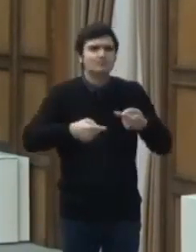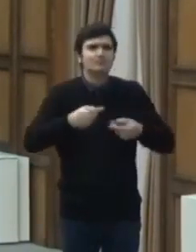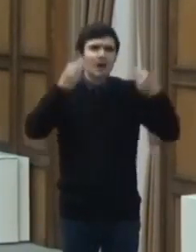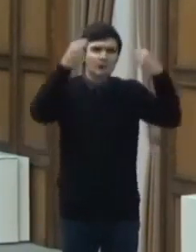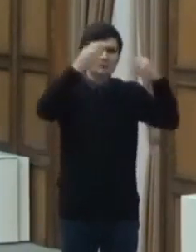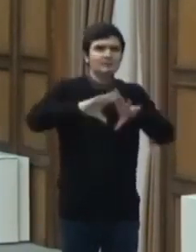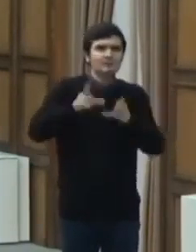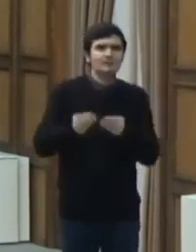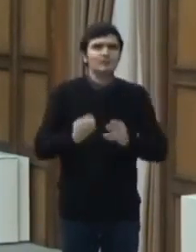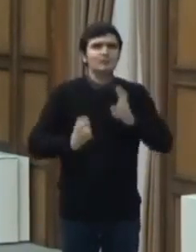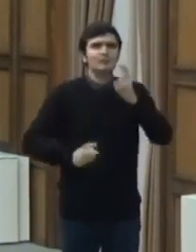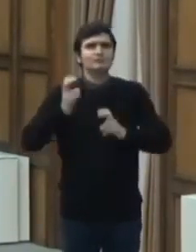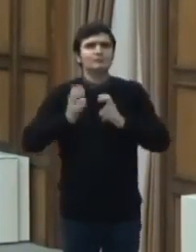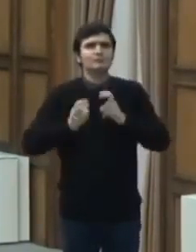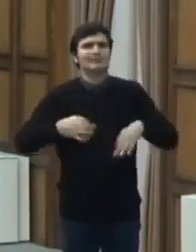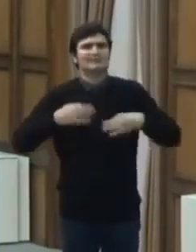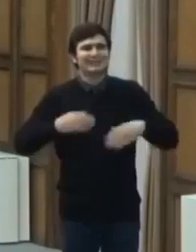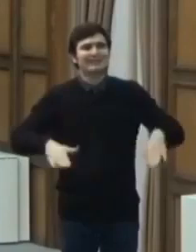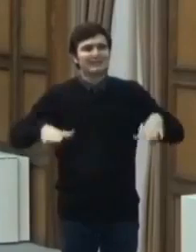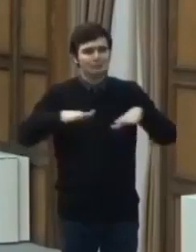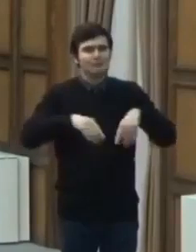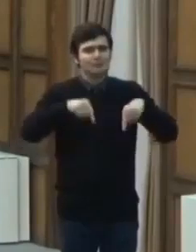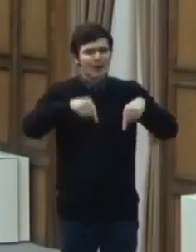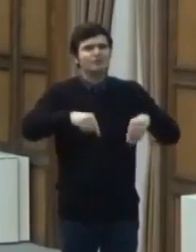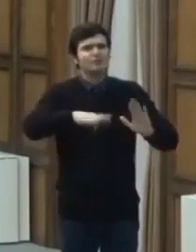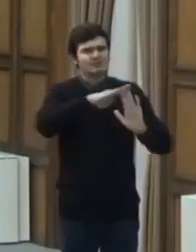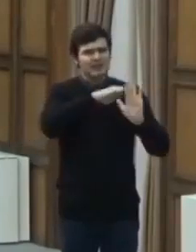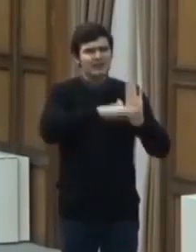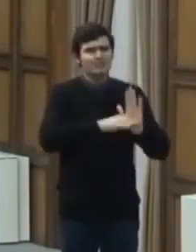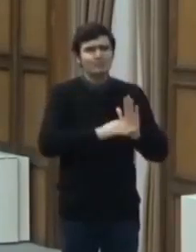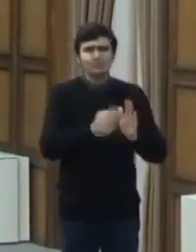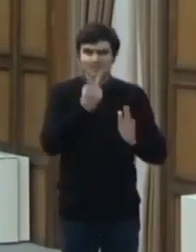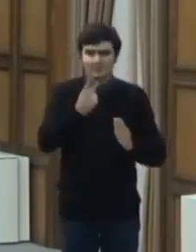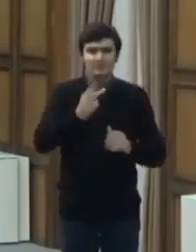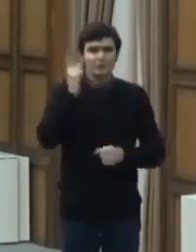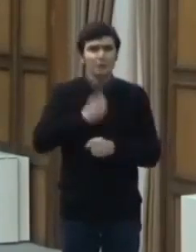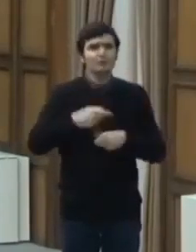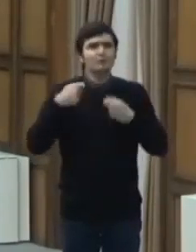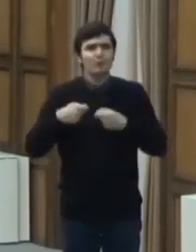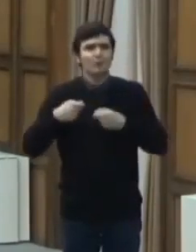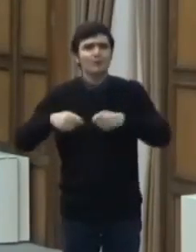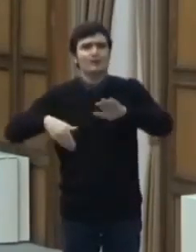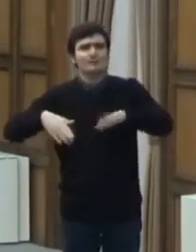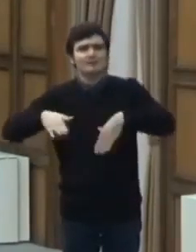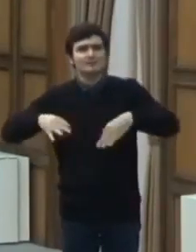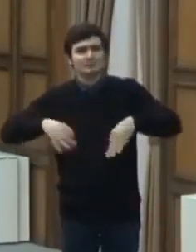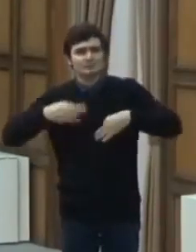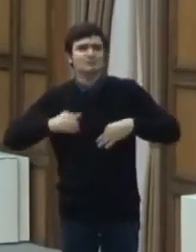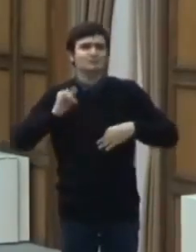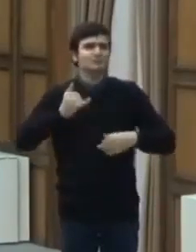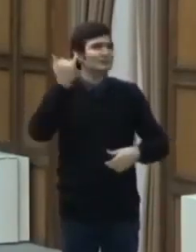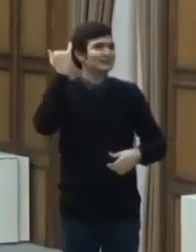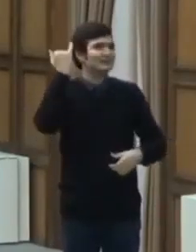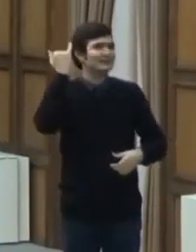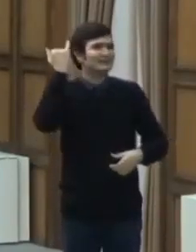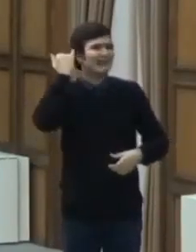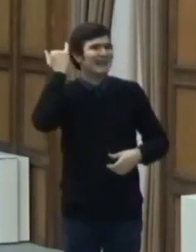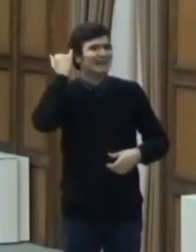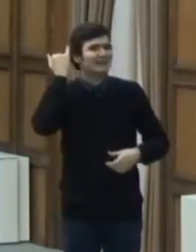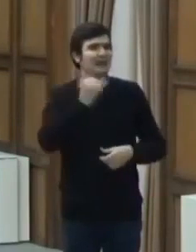Național de Sănătate Publică vor fi într-un ordin comun al Ministrului Sănătății cu Secretariatul pentru culte.